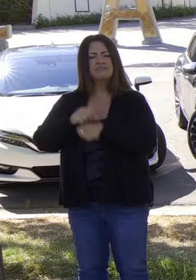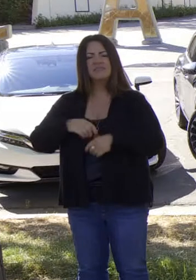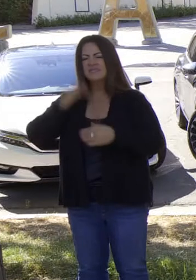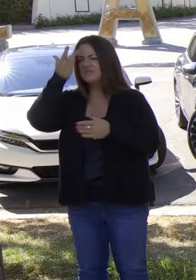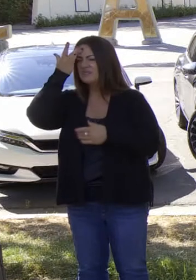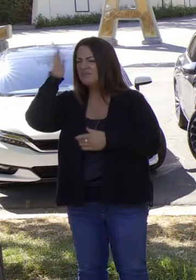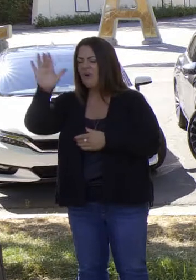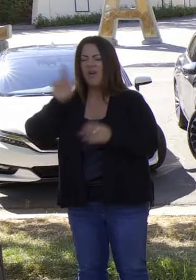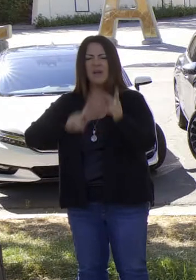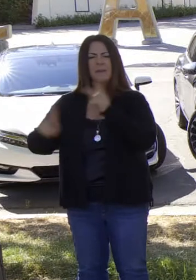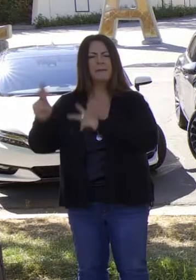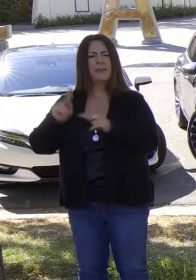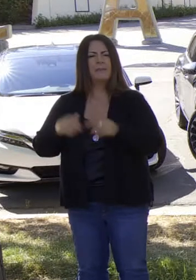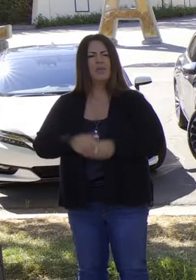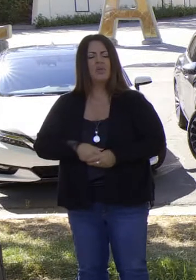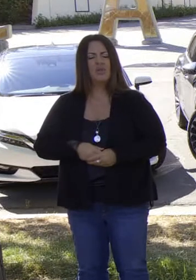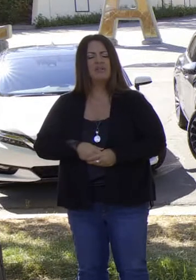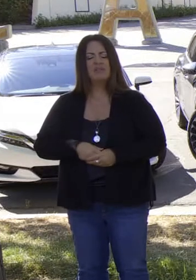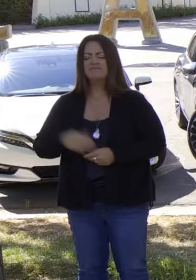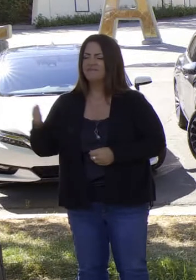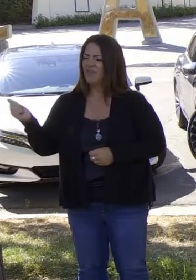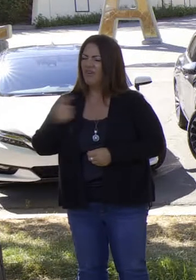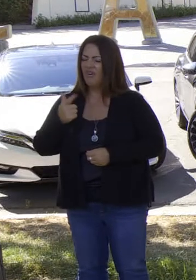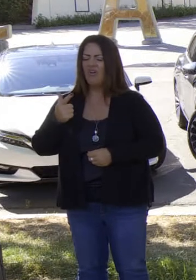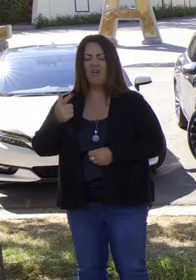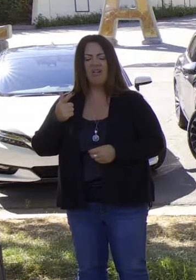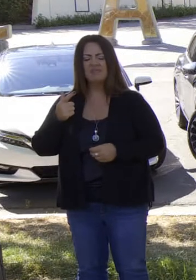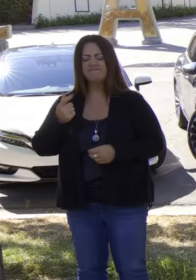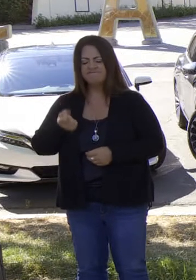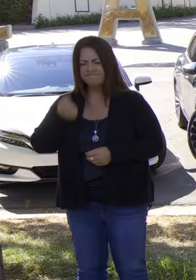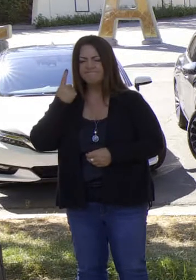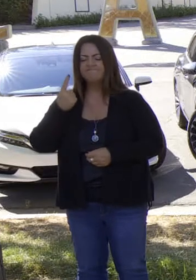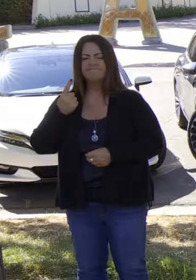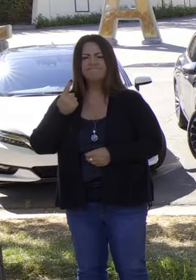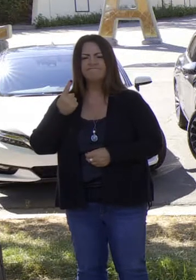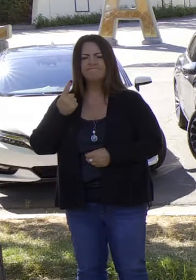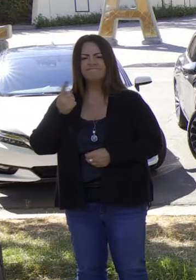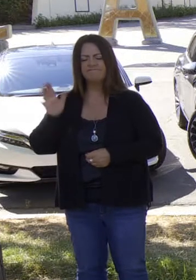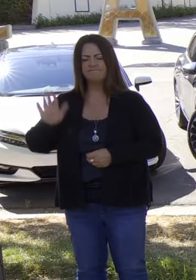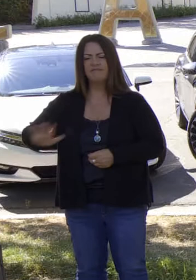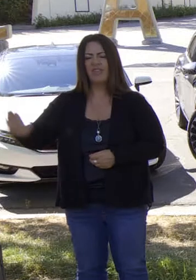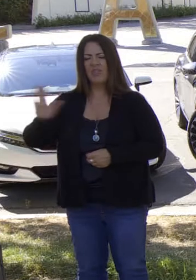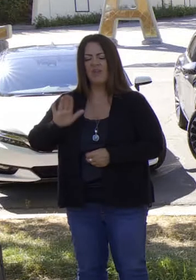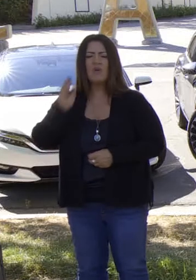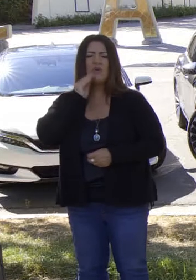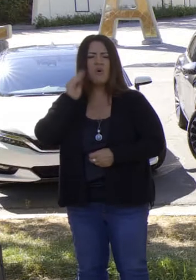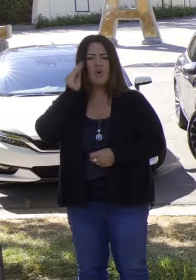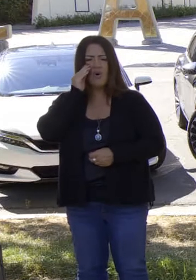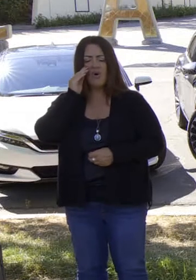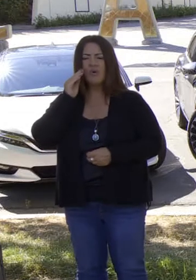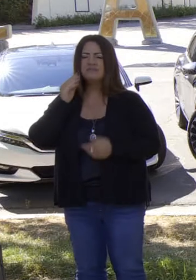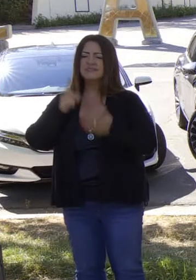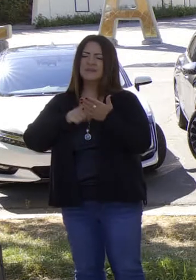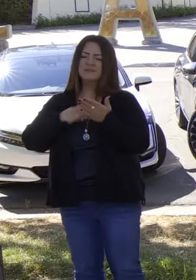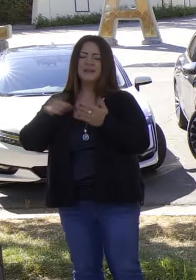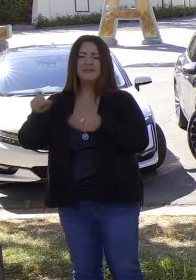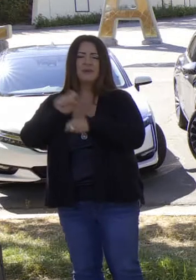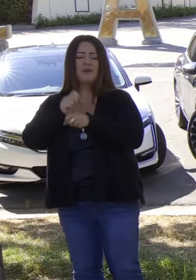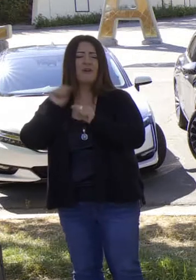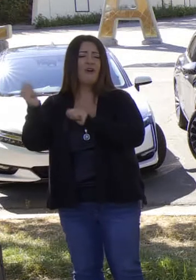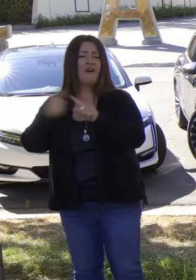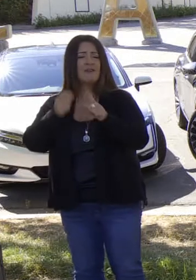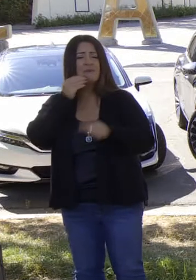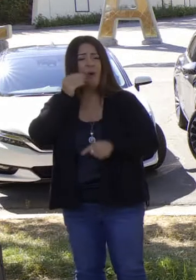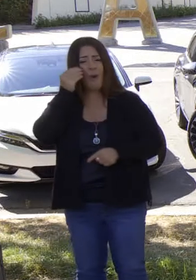Y muchas personas sumamente inteligentes que se despiertan todos los días, a